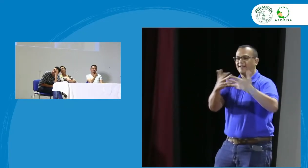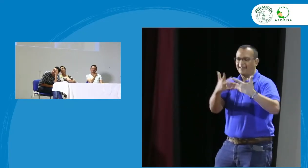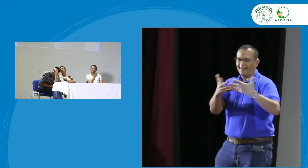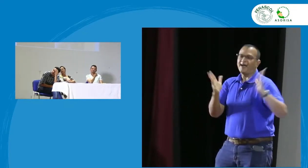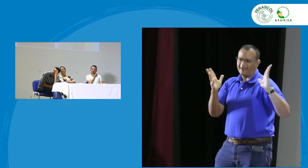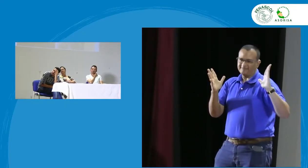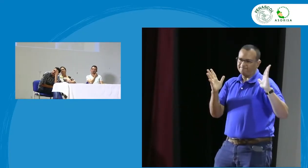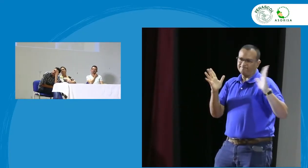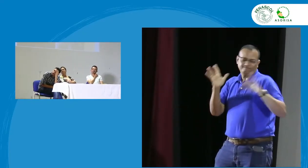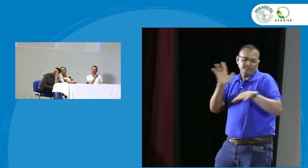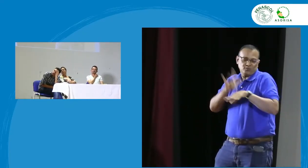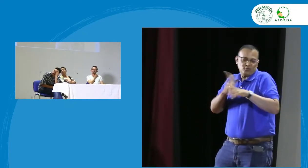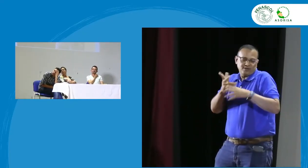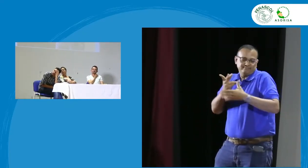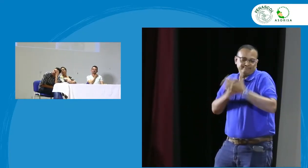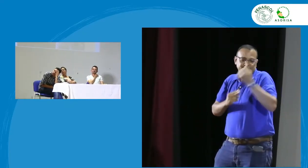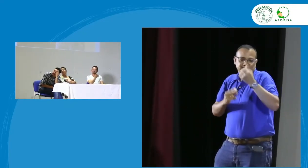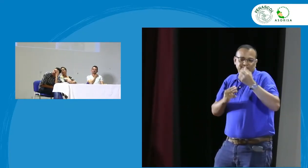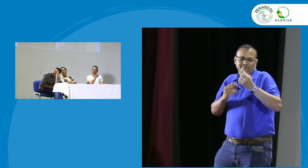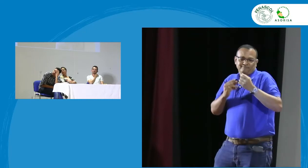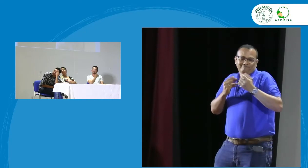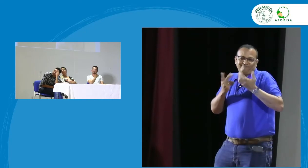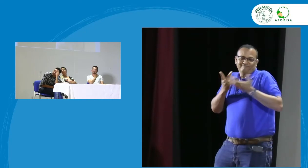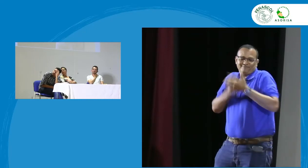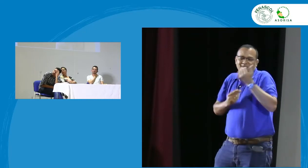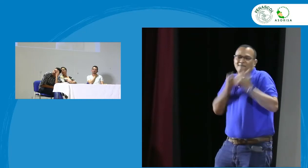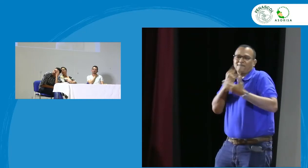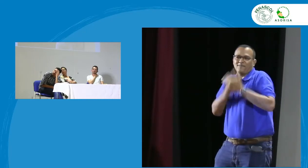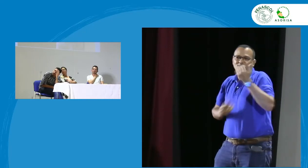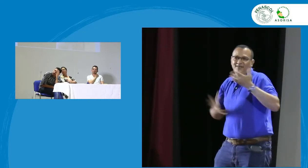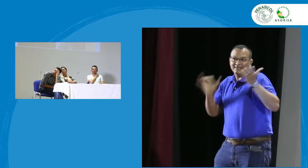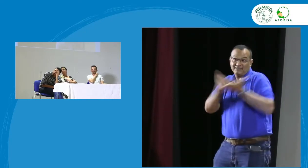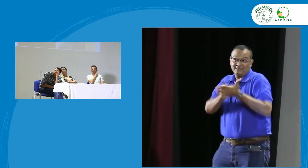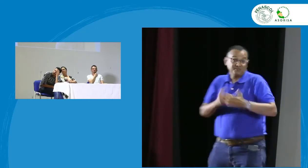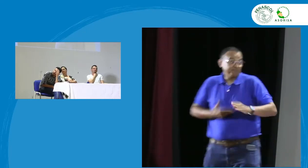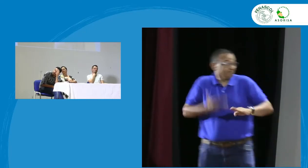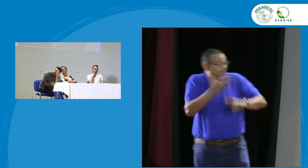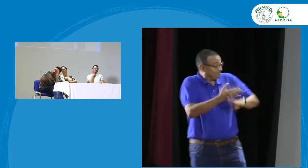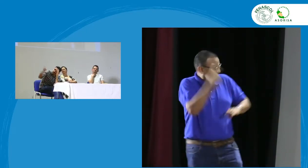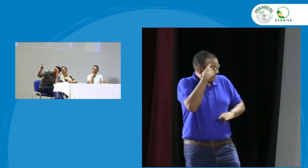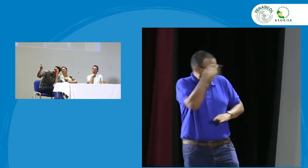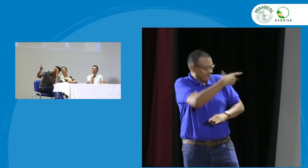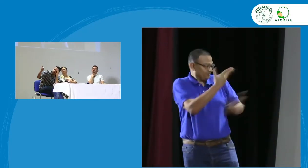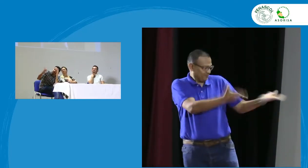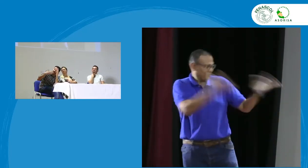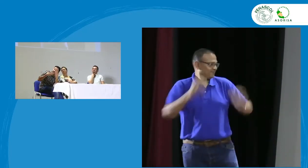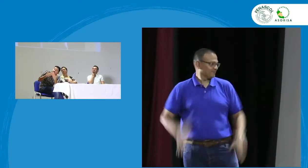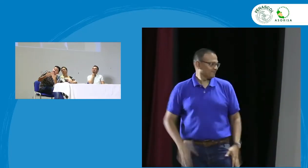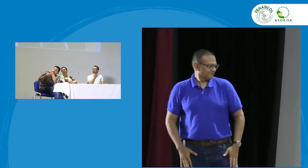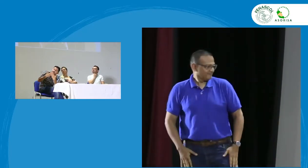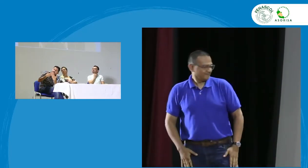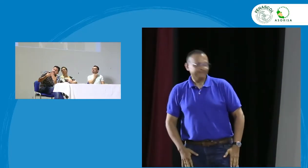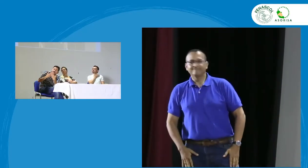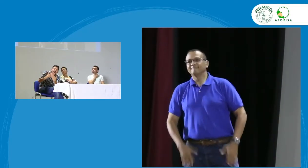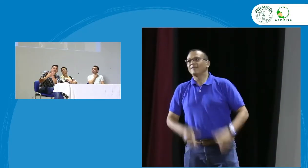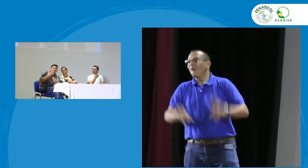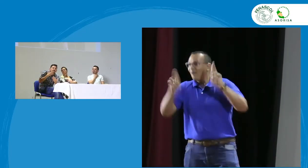se dé de las dos formas esa sería mi propuesta muchas gracias